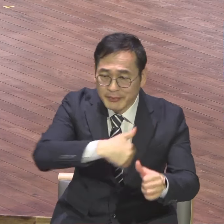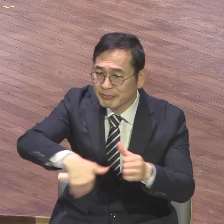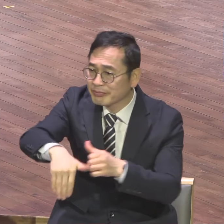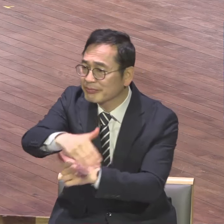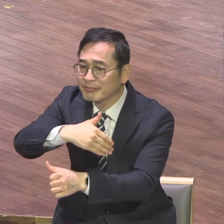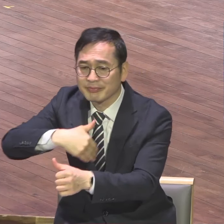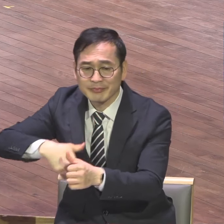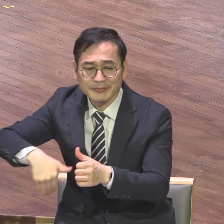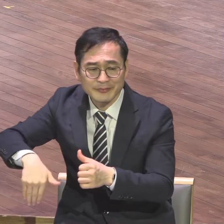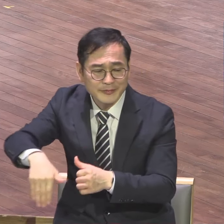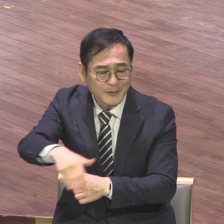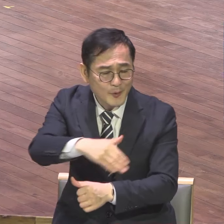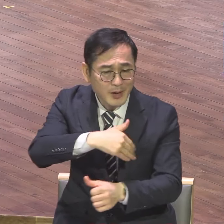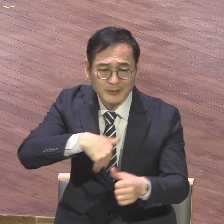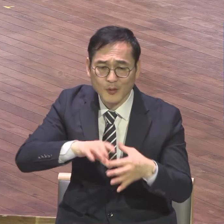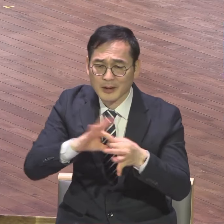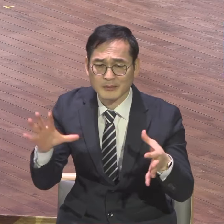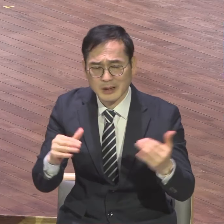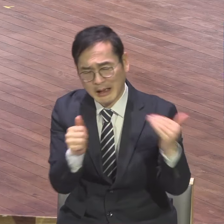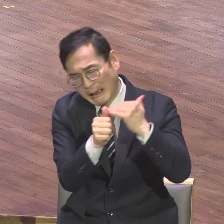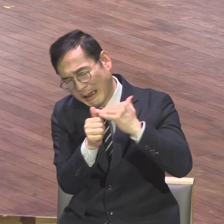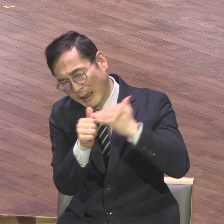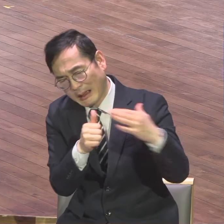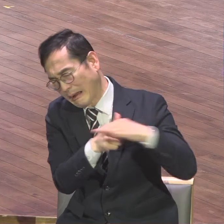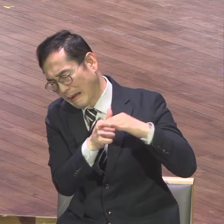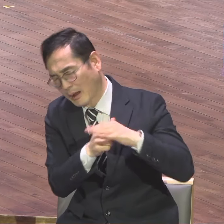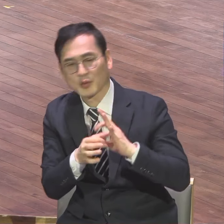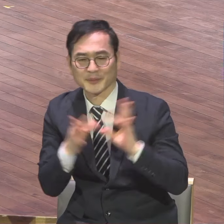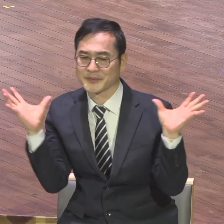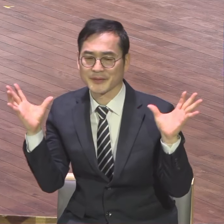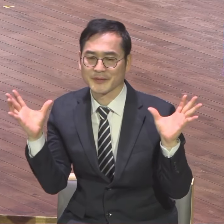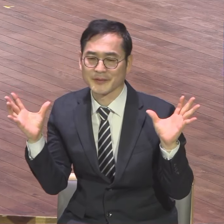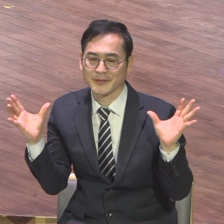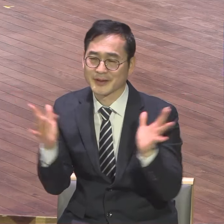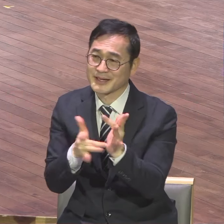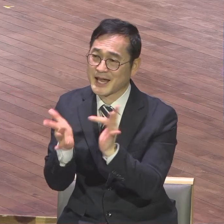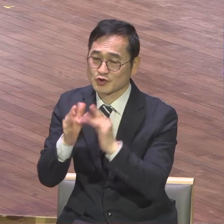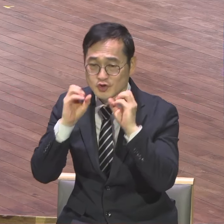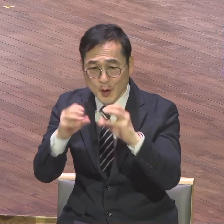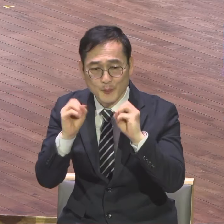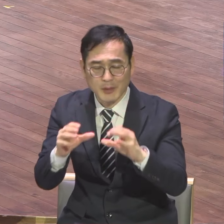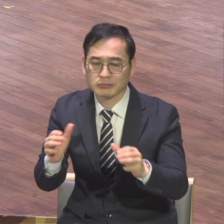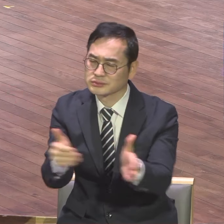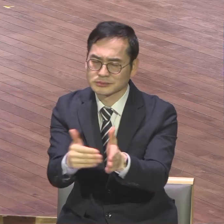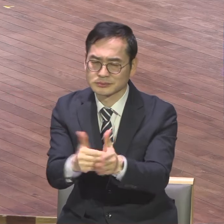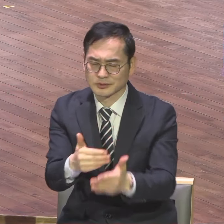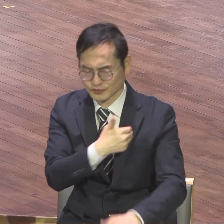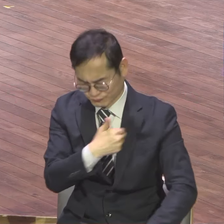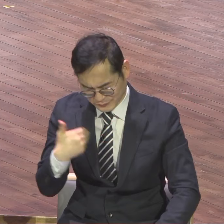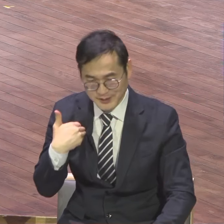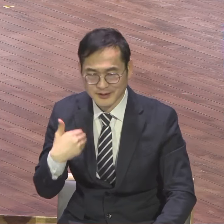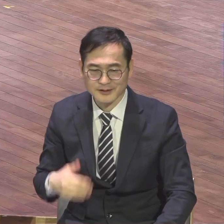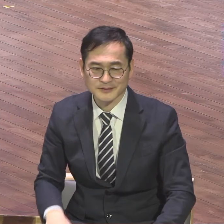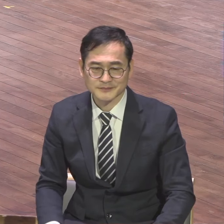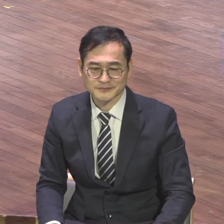상관없어 예수 거기서만 전파되면 그것으로 기뻐하고 또한